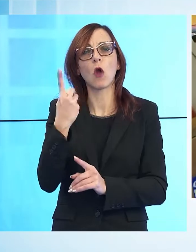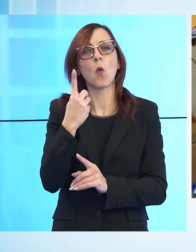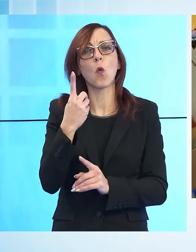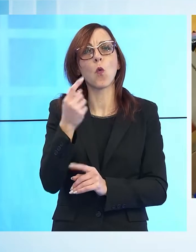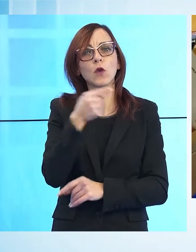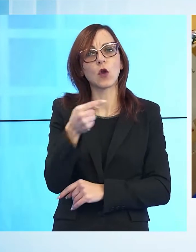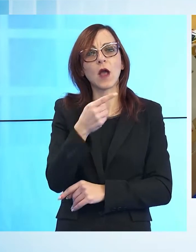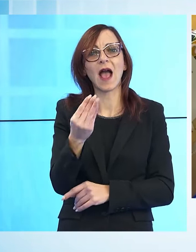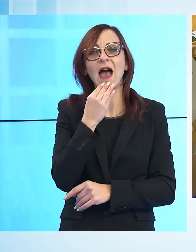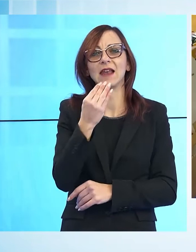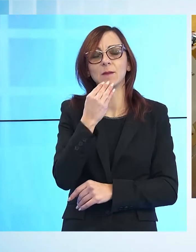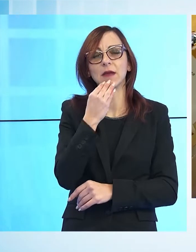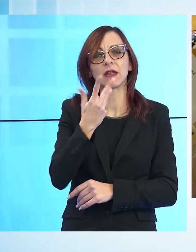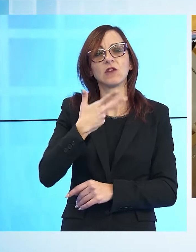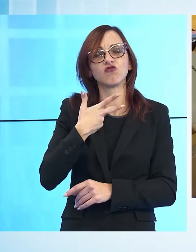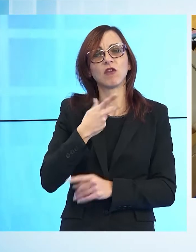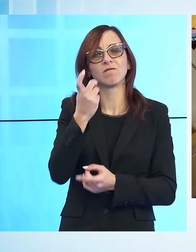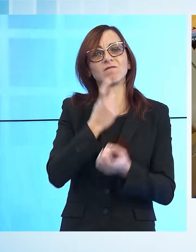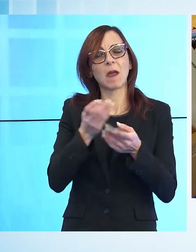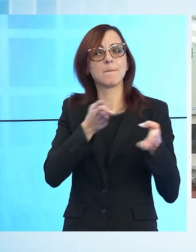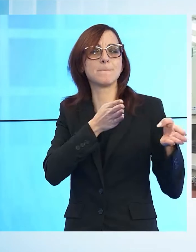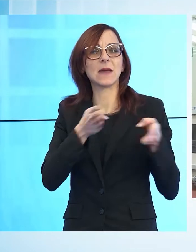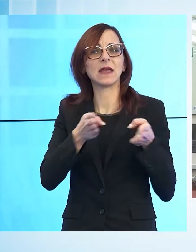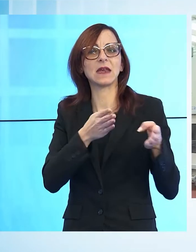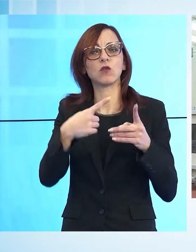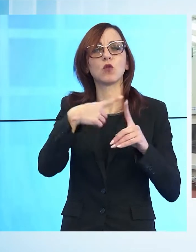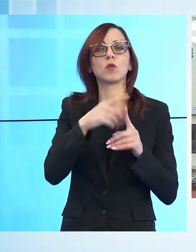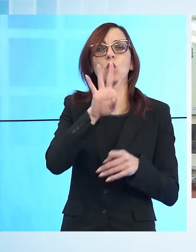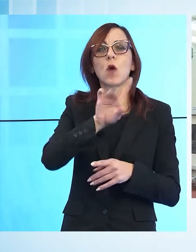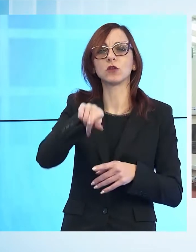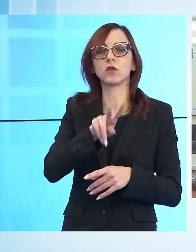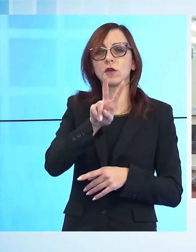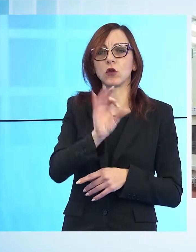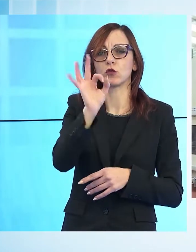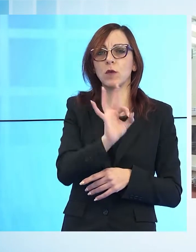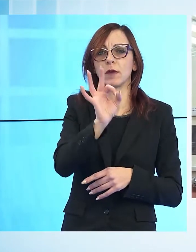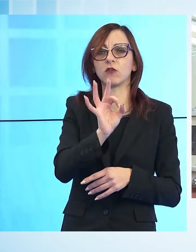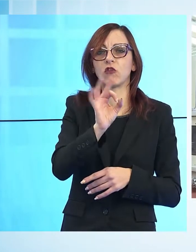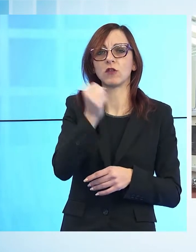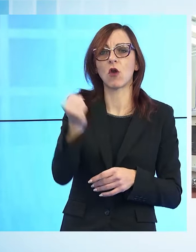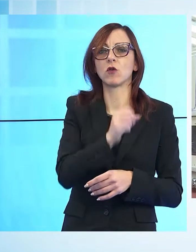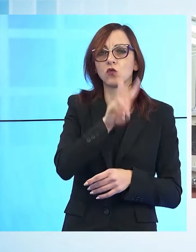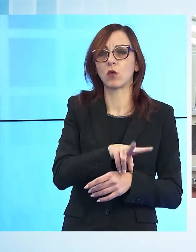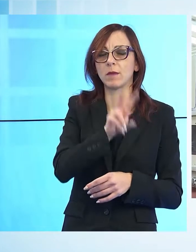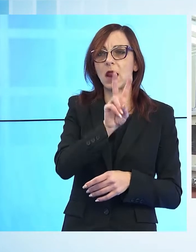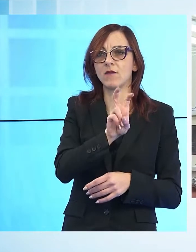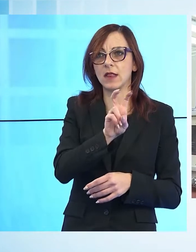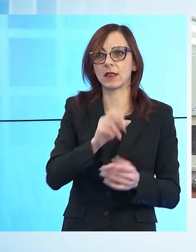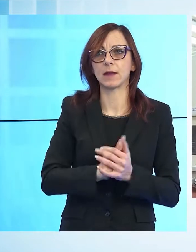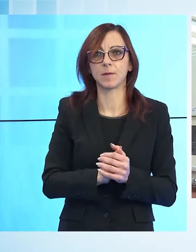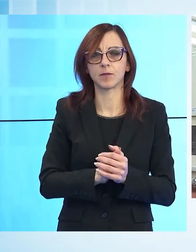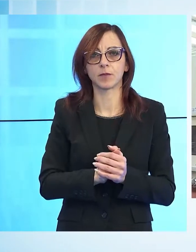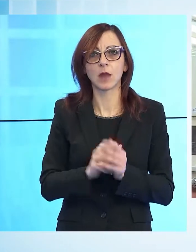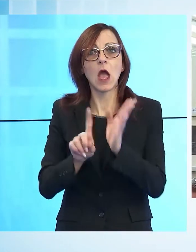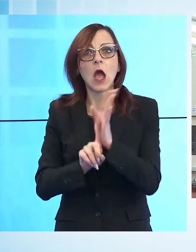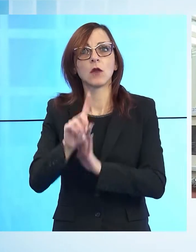'alimentare, che viene però da un periodo con più 4,2% nel 2020. Buoni, talvolta ottimi risultati di